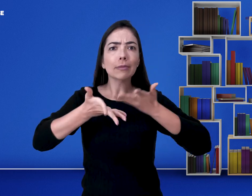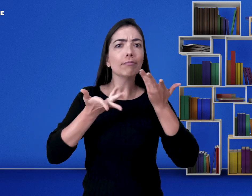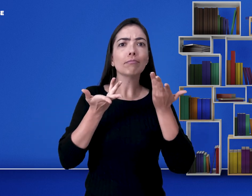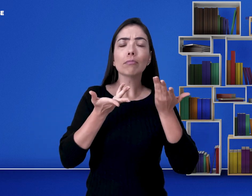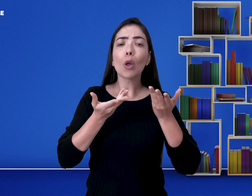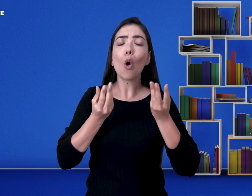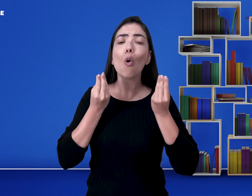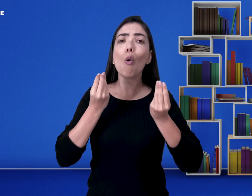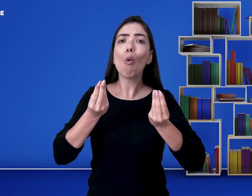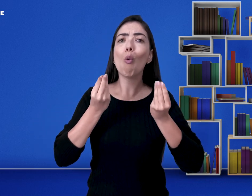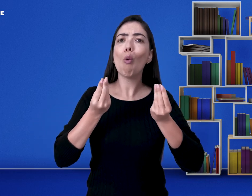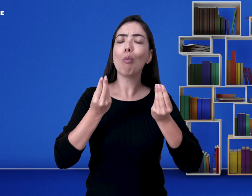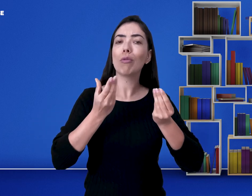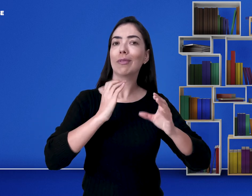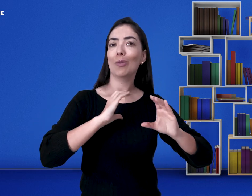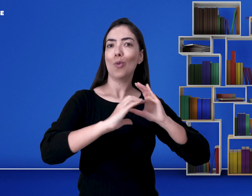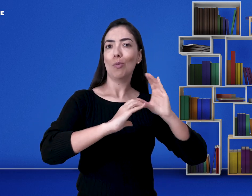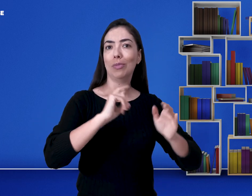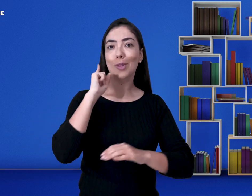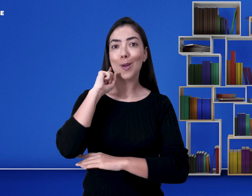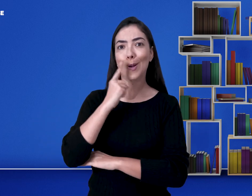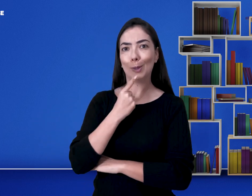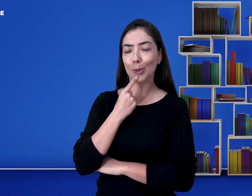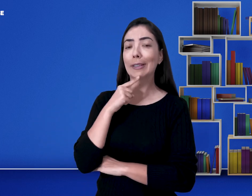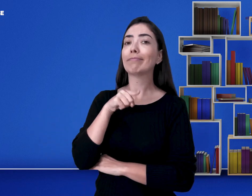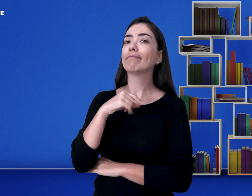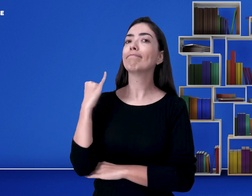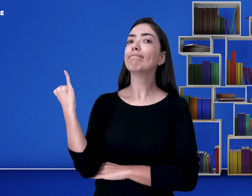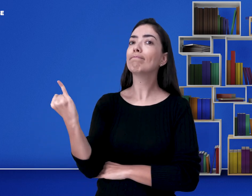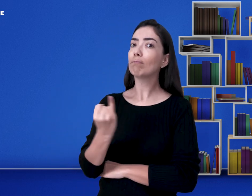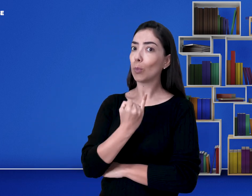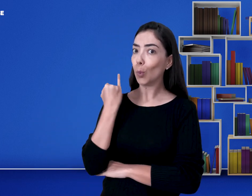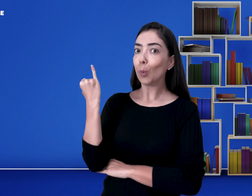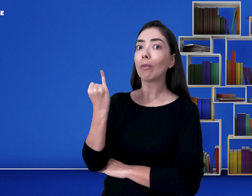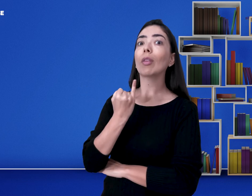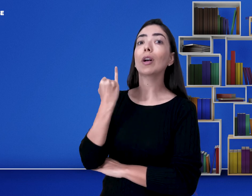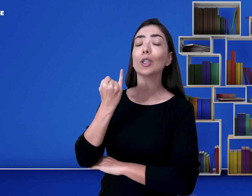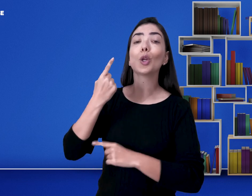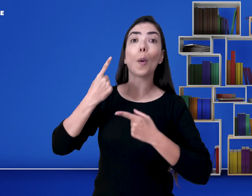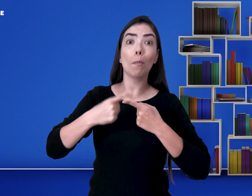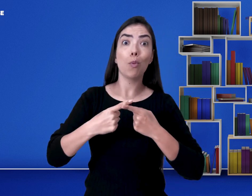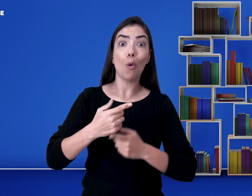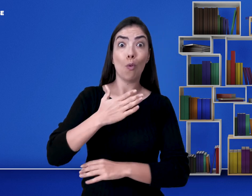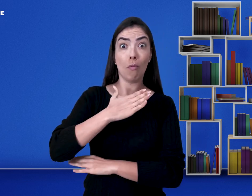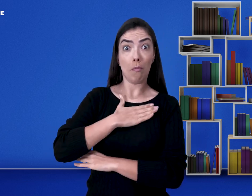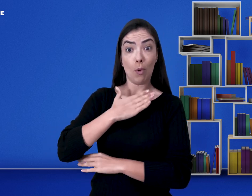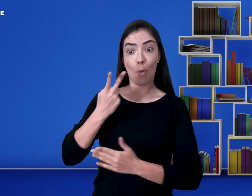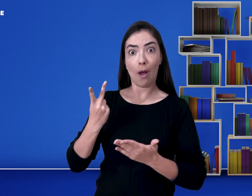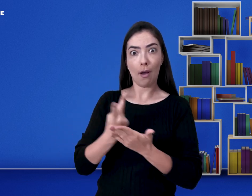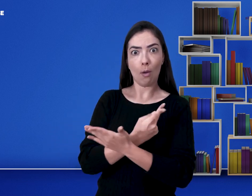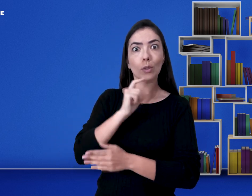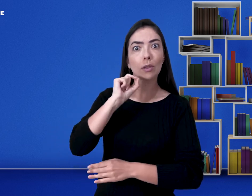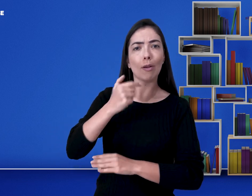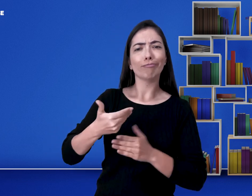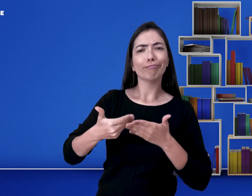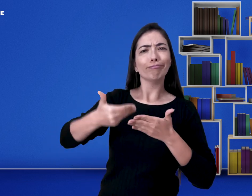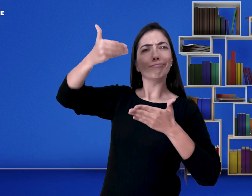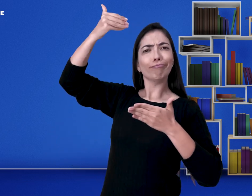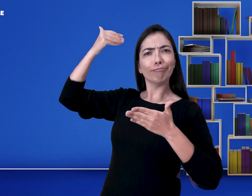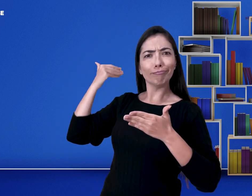como que o surdo irá se comunicar? Por isso que é importante que a